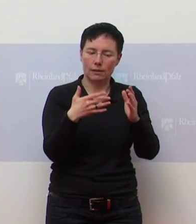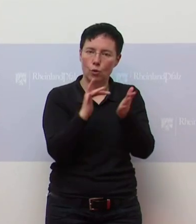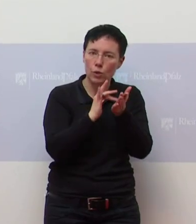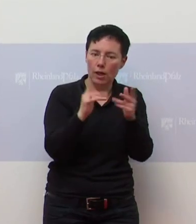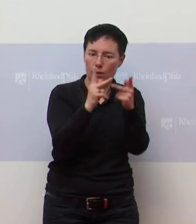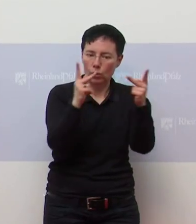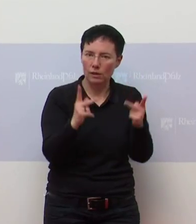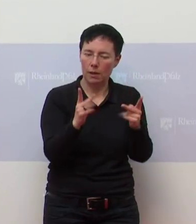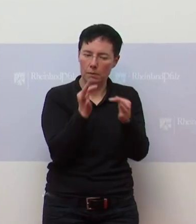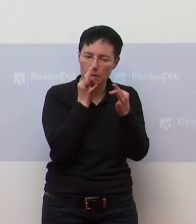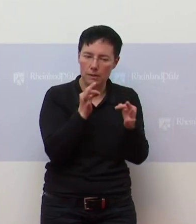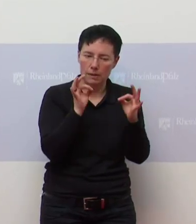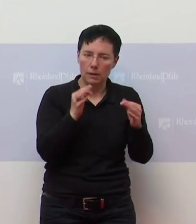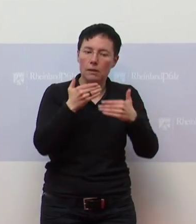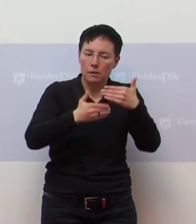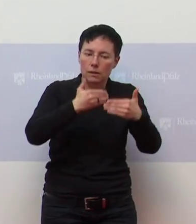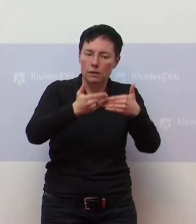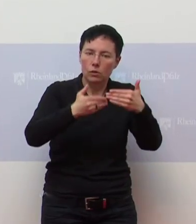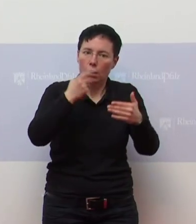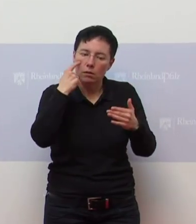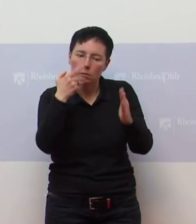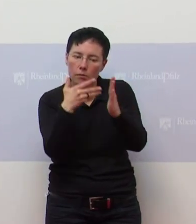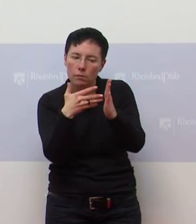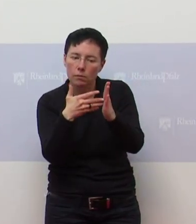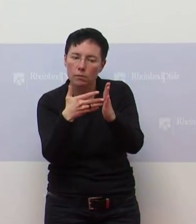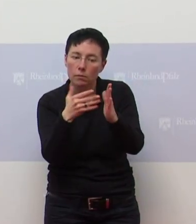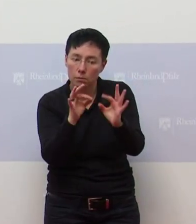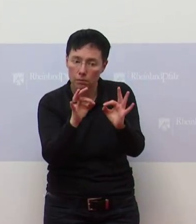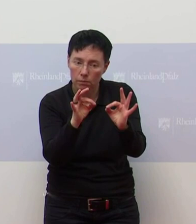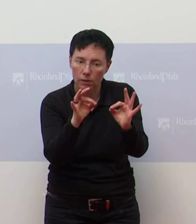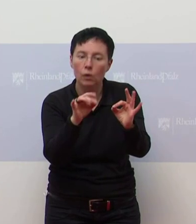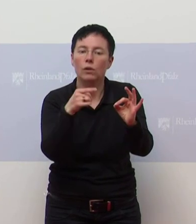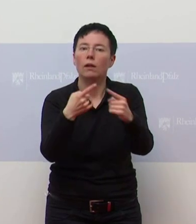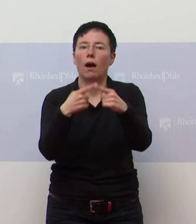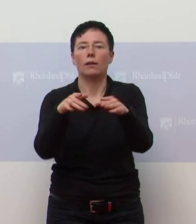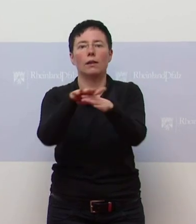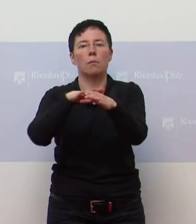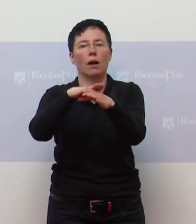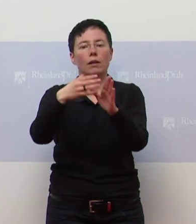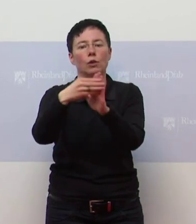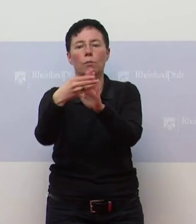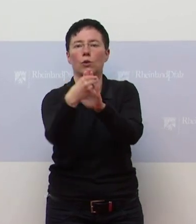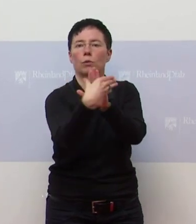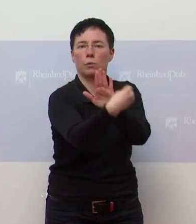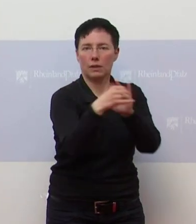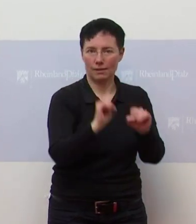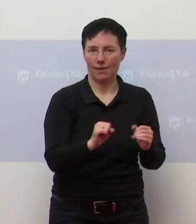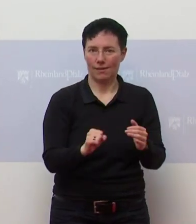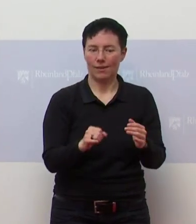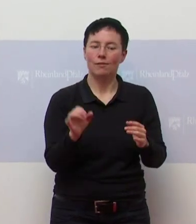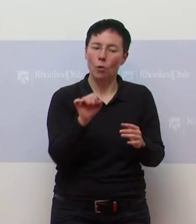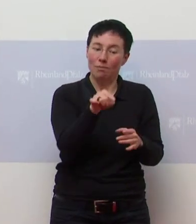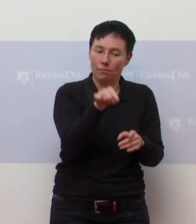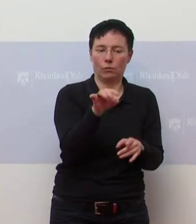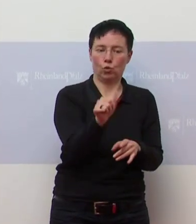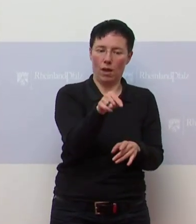Hygienekonzepte und so weiter, können wir es dann schaffen, in bestimmten Bereichen wirklich auch mehr Freiheiten zu geben, weil wir einfach nachweisen